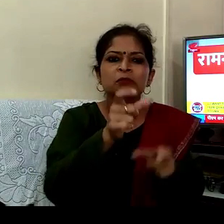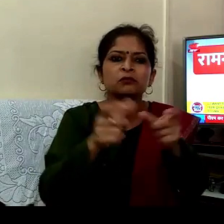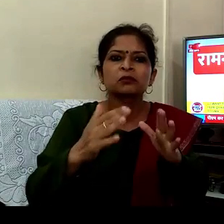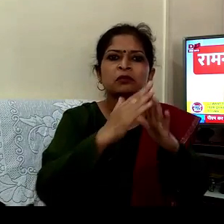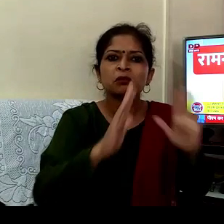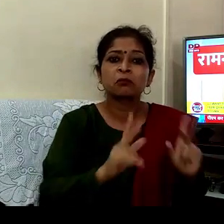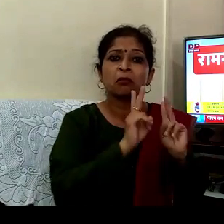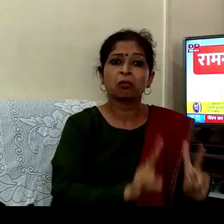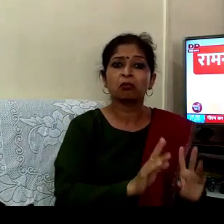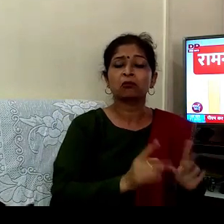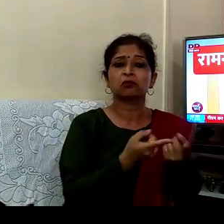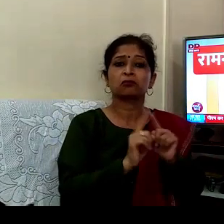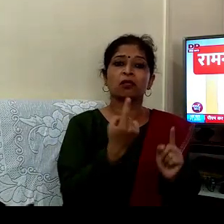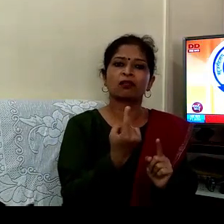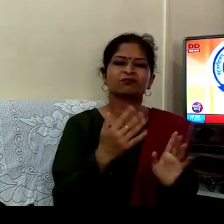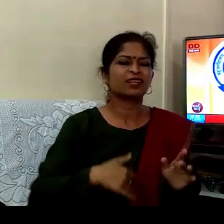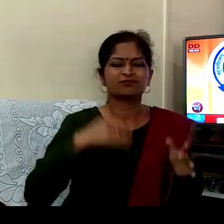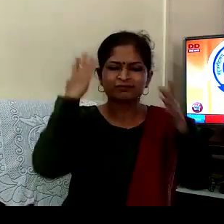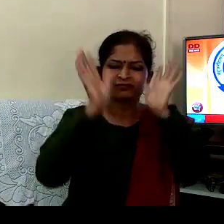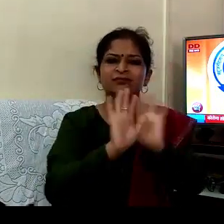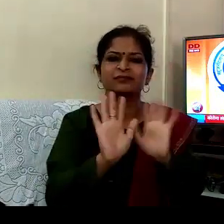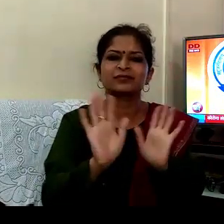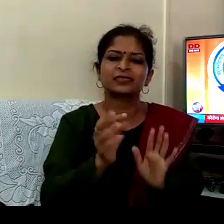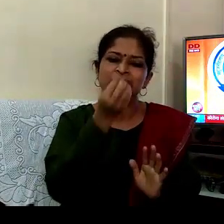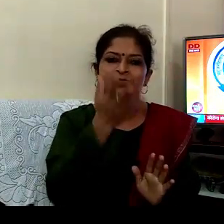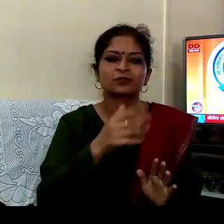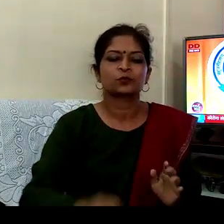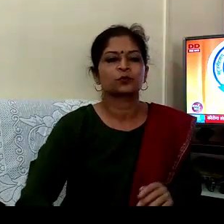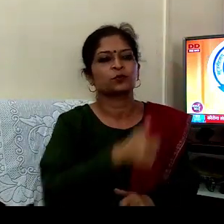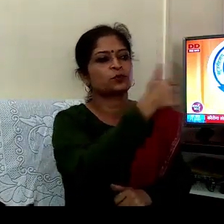سٹیگما نہیں ہونے چاہئے اس کے اوپر چلیے رام بہت شب کام لائے آپ کو